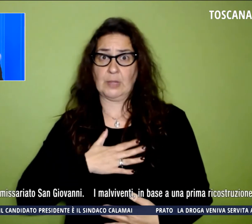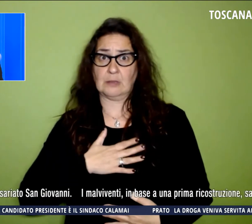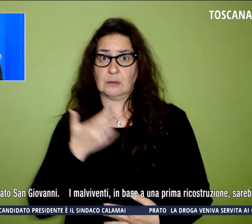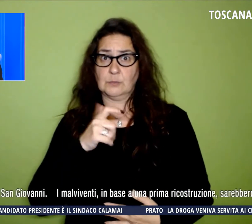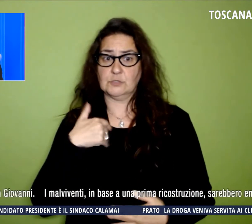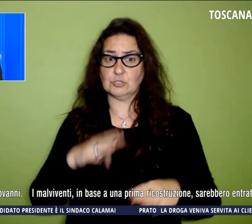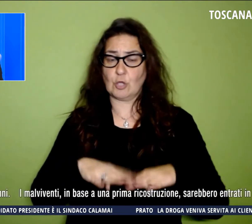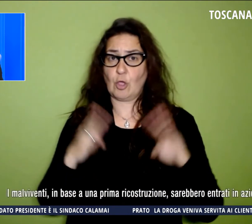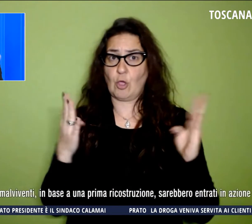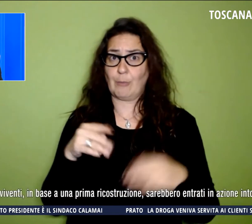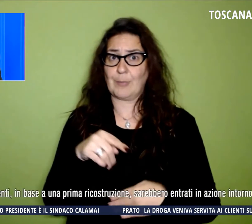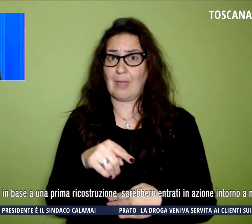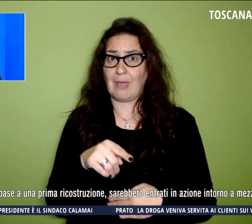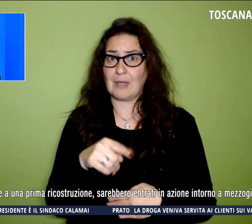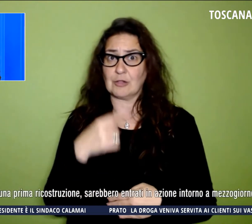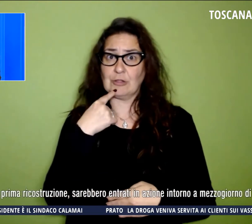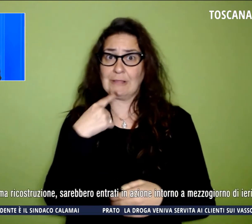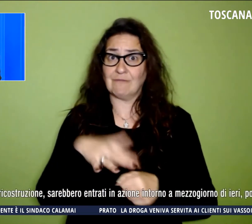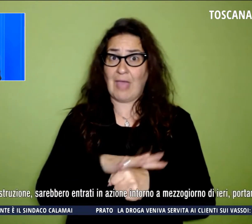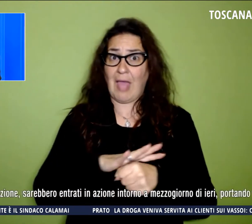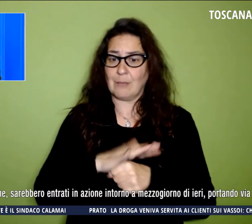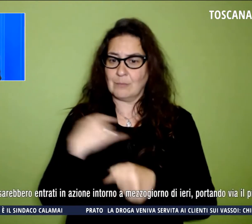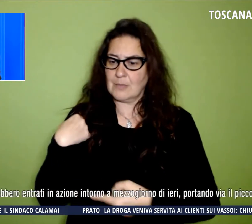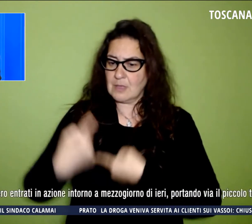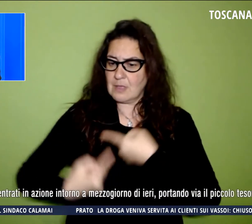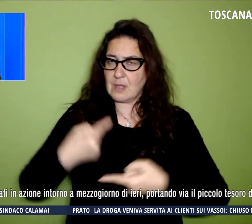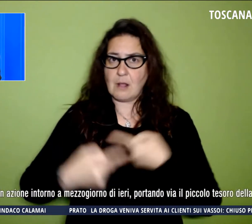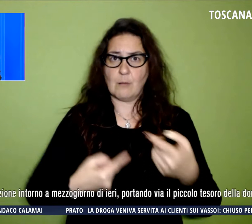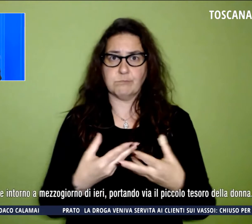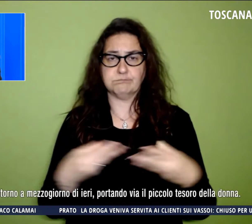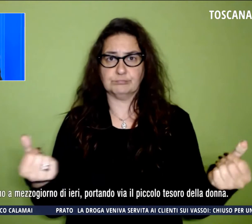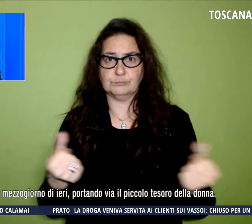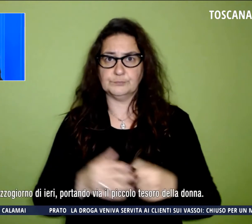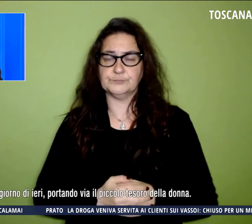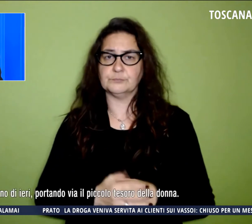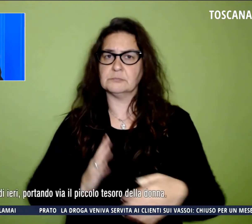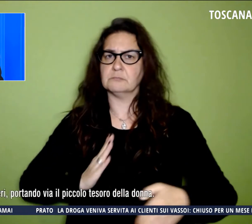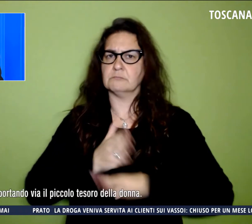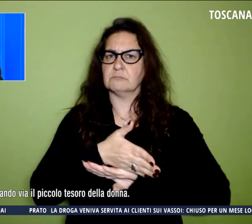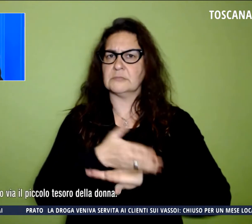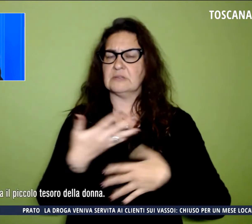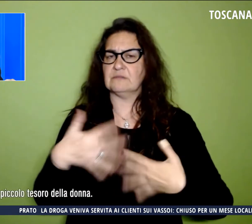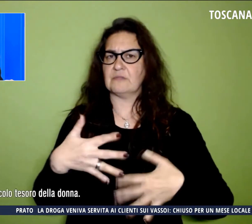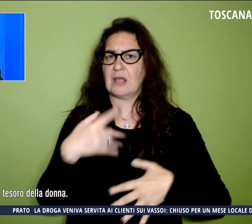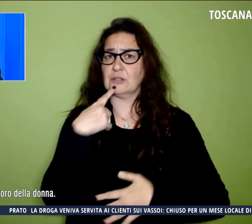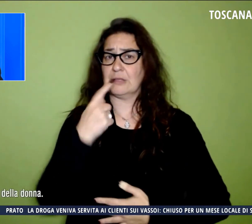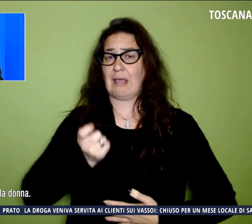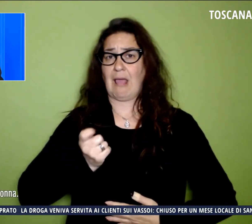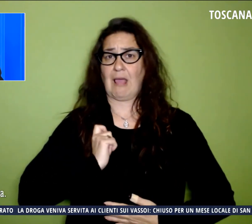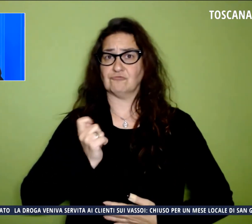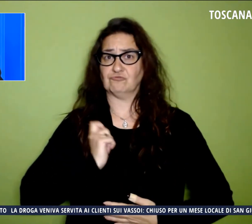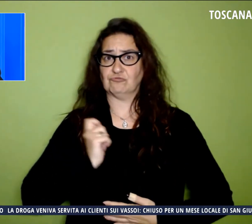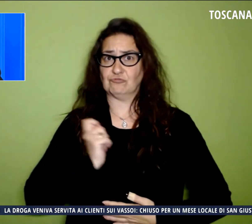i monili di famiglia erano spariti sul posto. Intervenuti gli agenti del commissariato